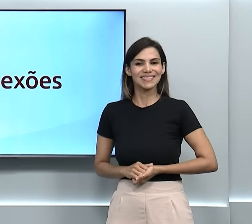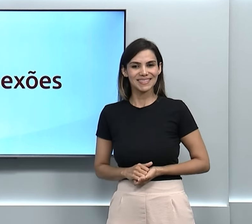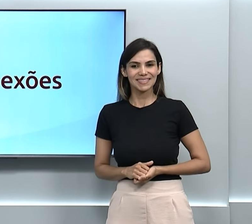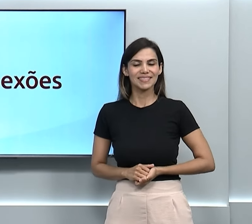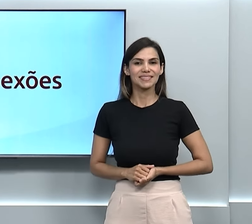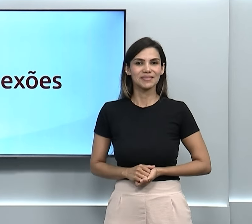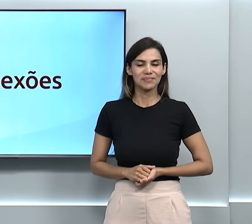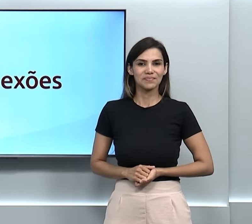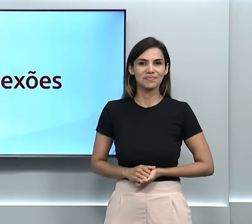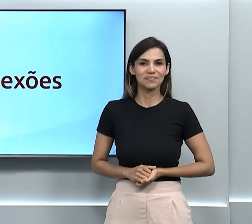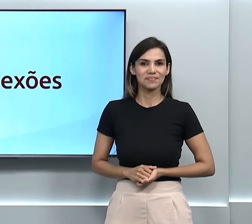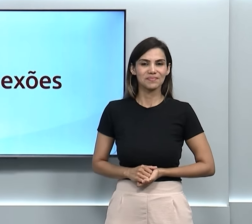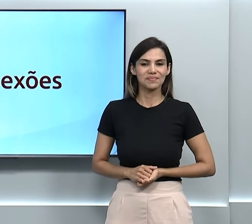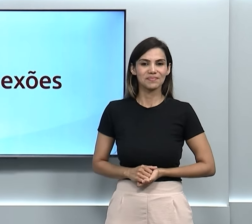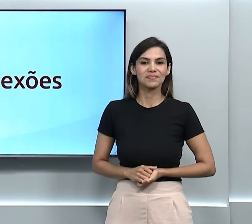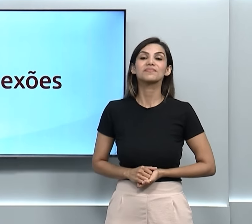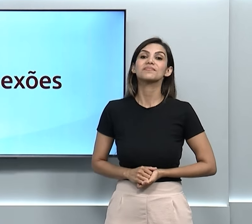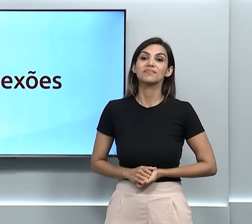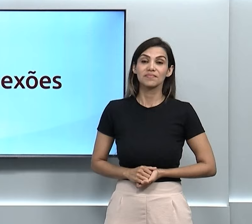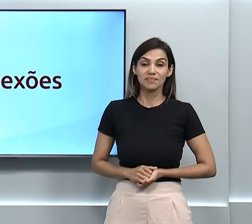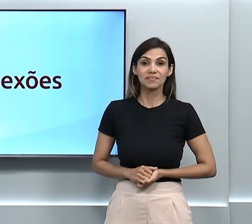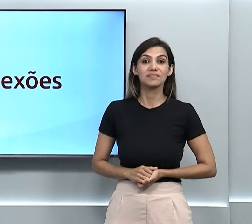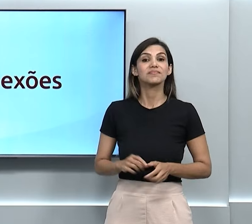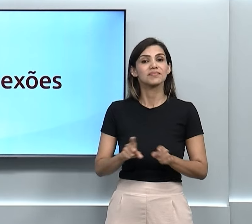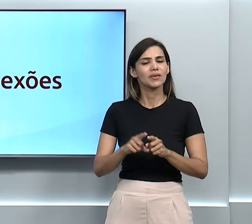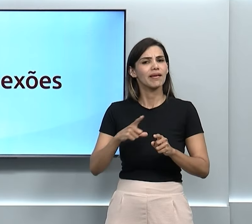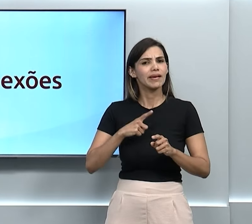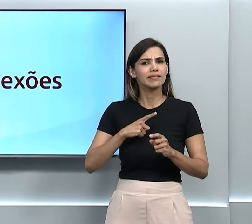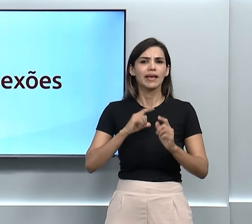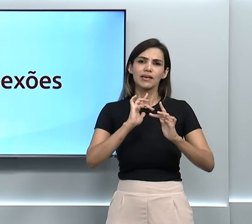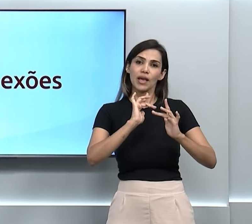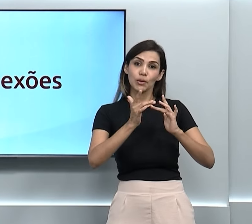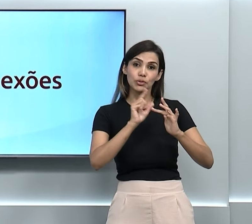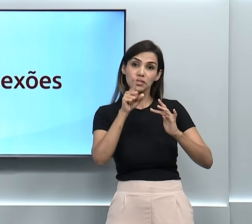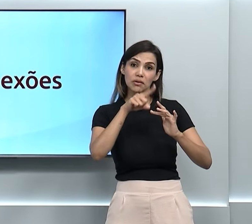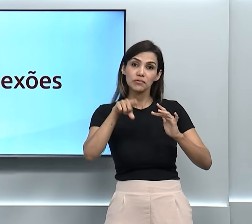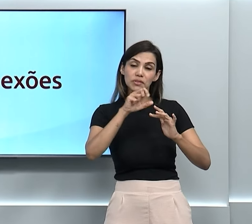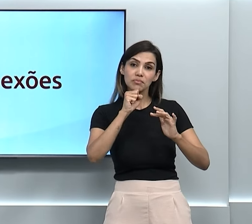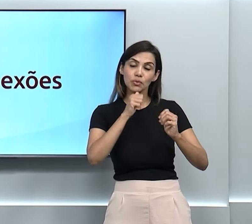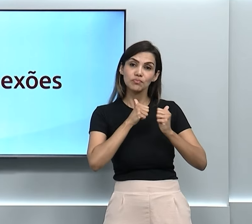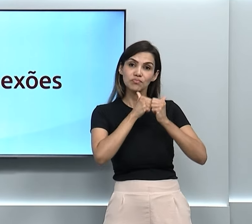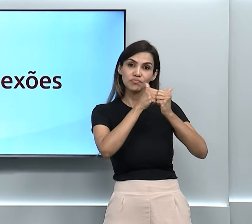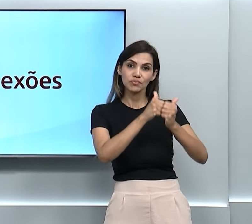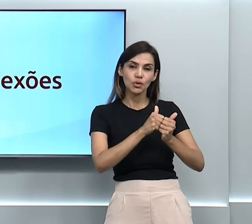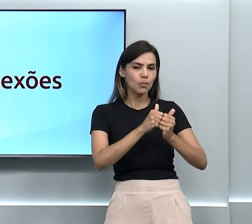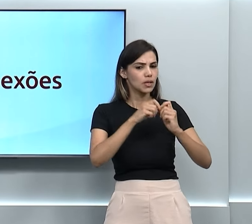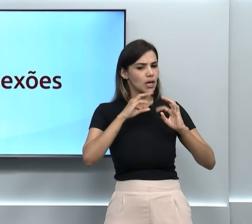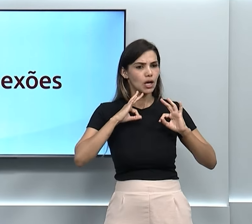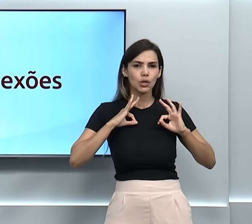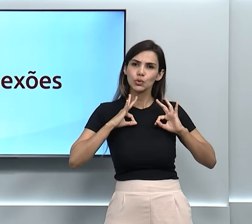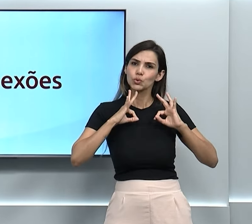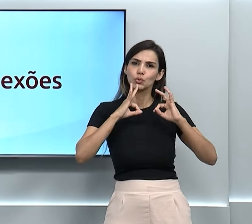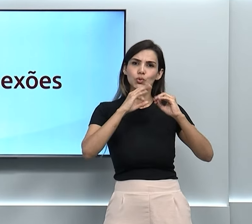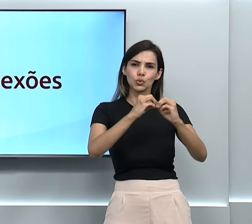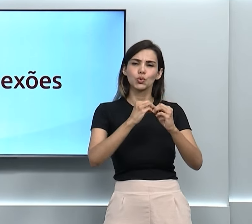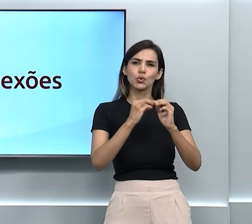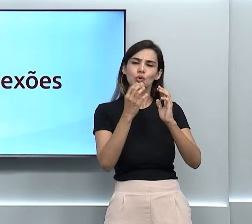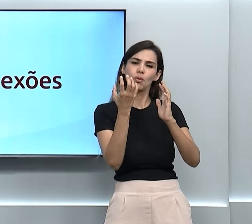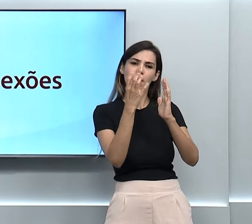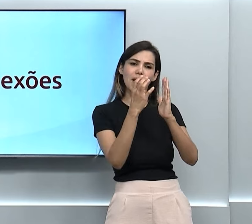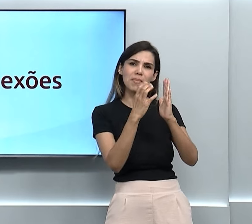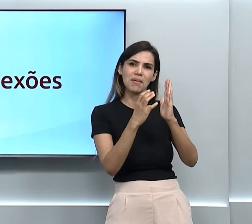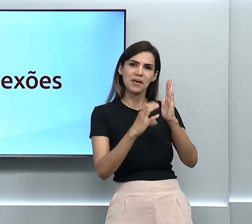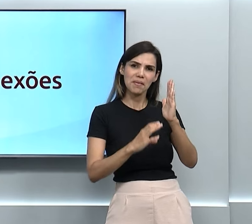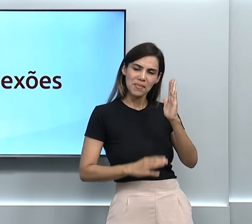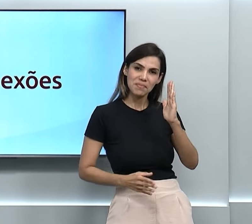também tem várias redes sociais onde você pode acompanhar todos os nossos conteúdos e